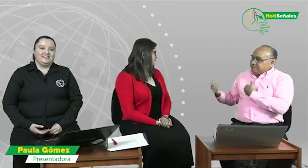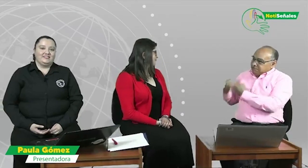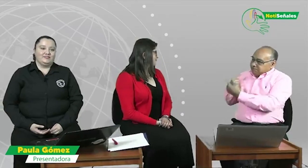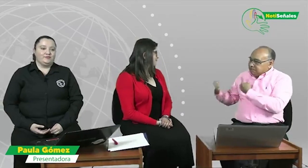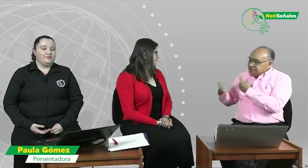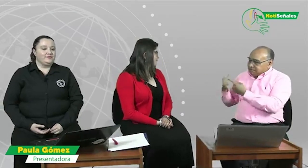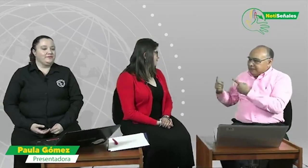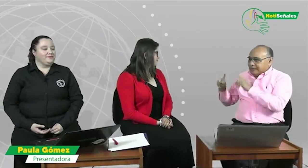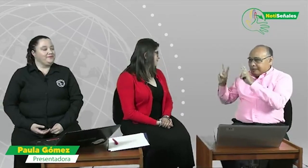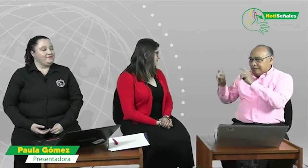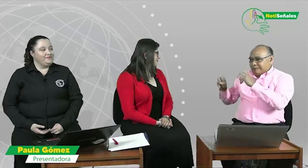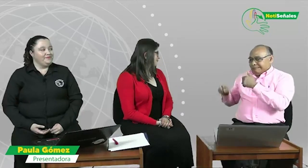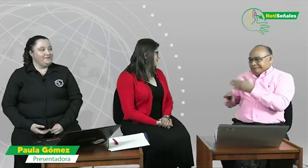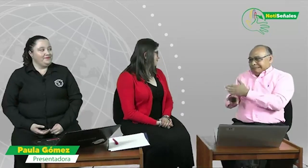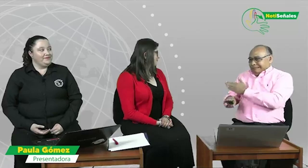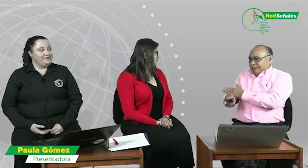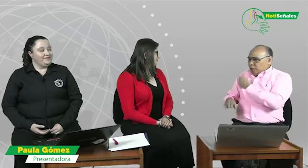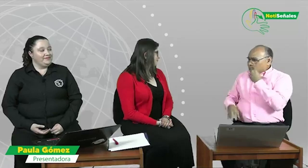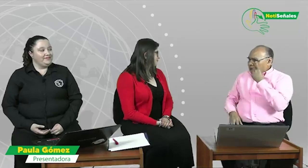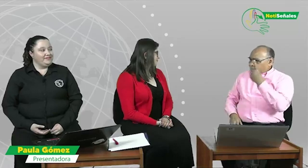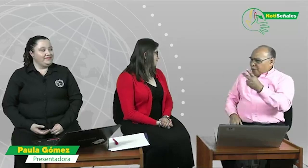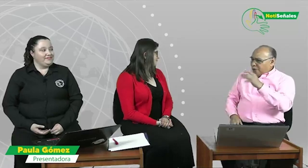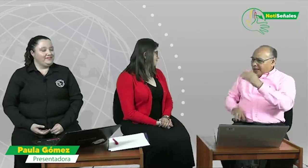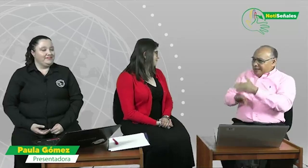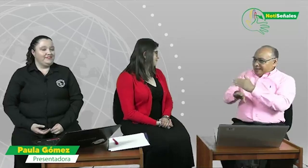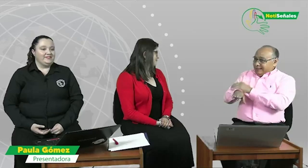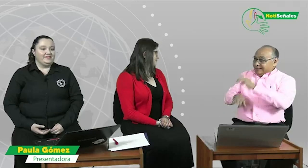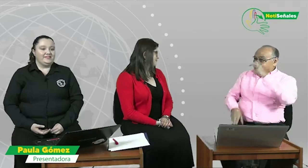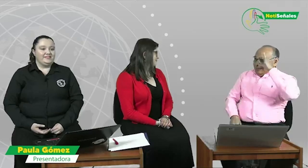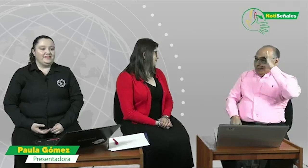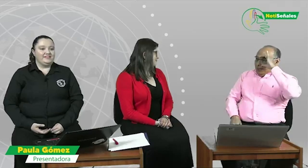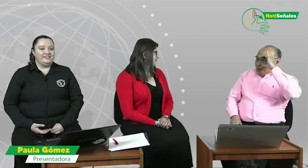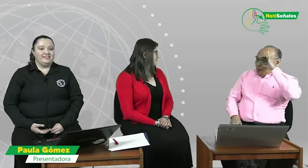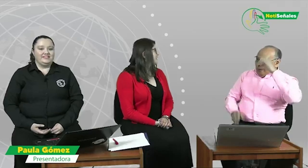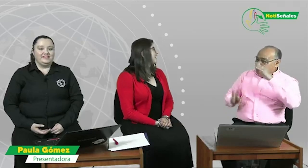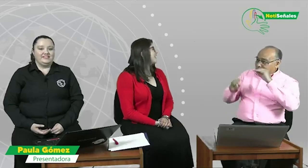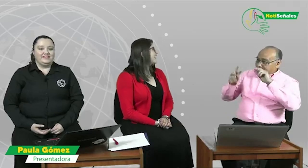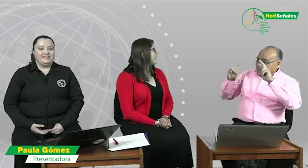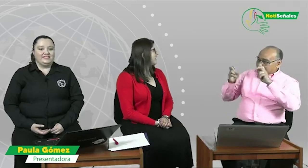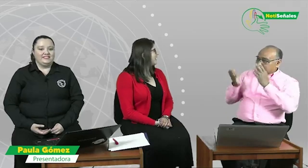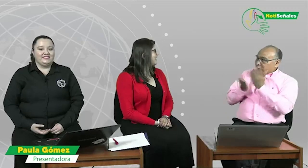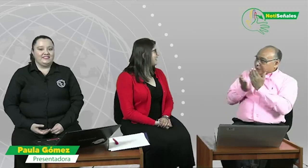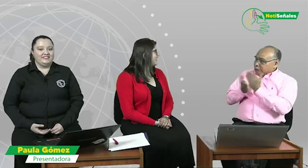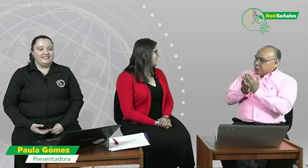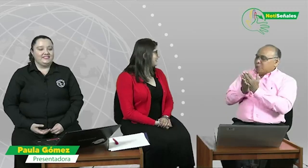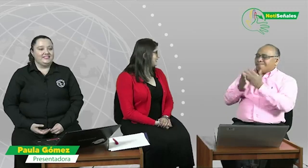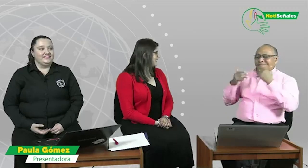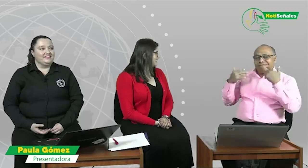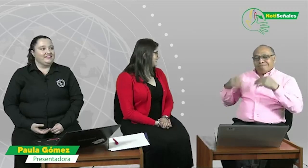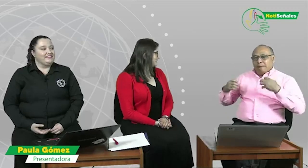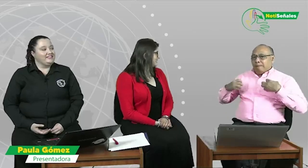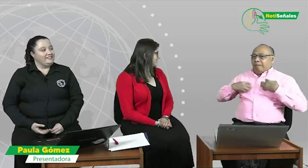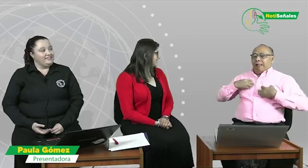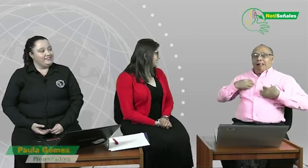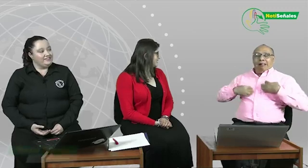acompañarnos a tener este diálogo en este momento. No sé si tú pudiste ver algo de la intervención de Diego.